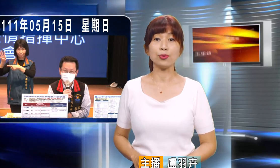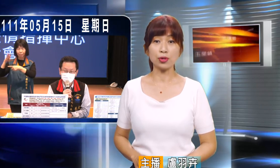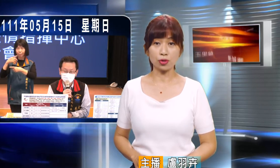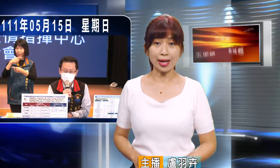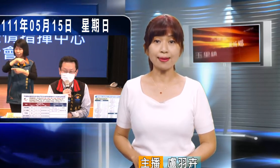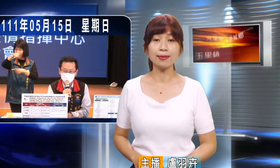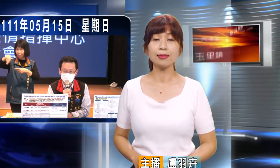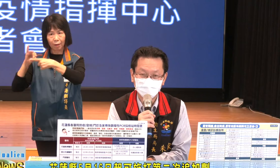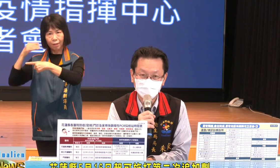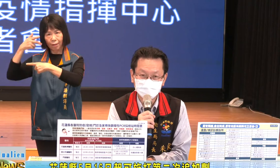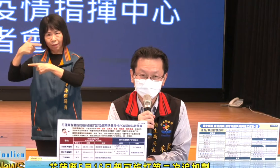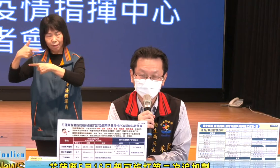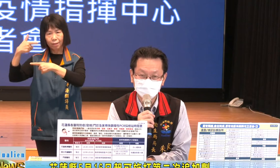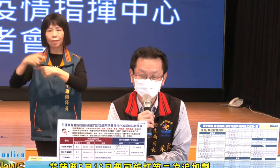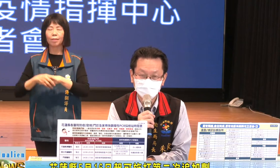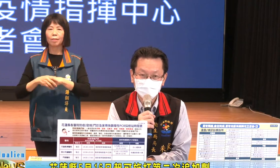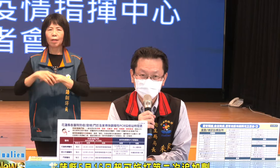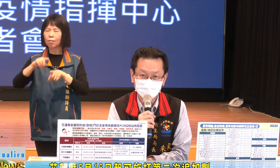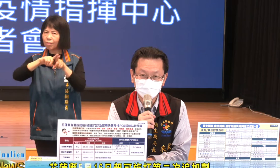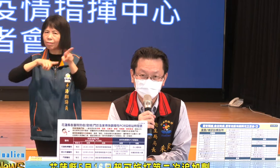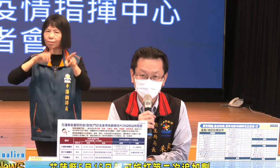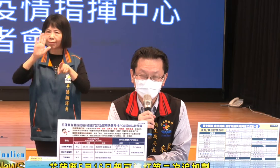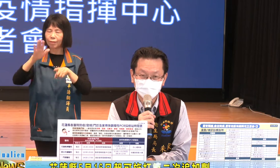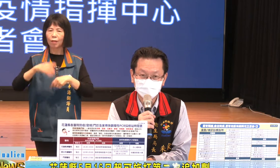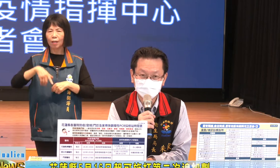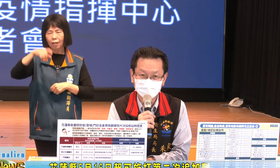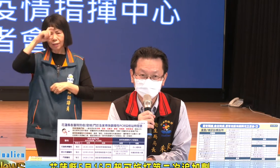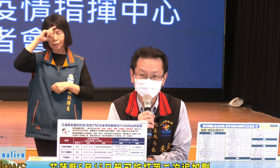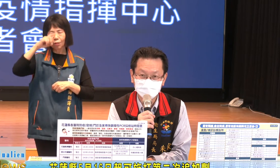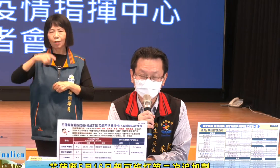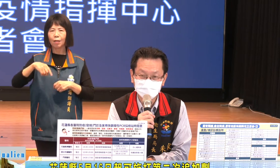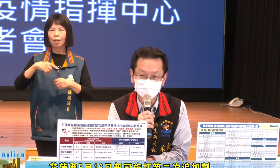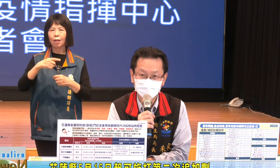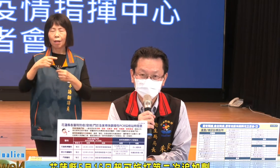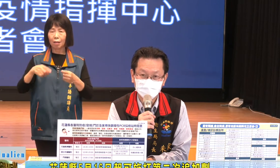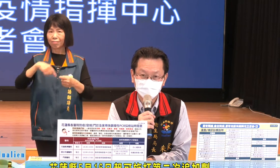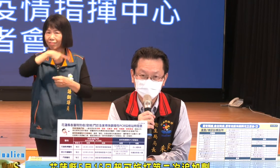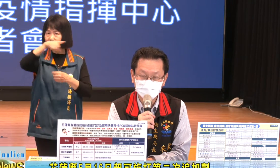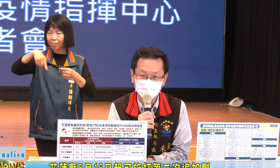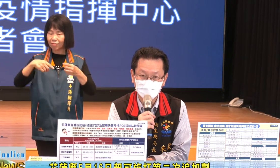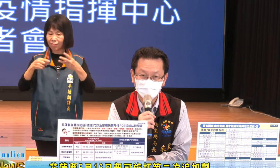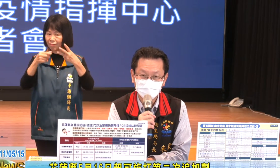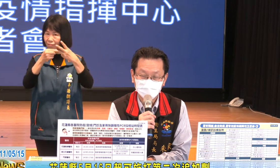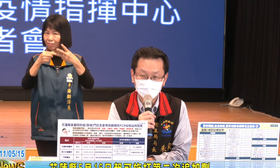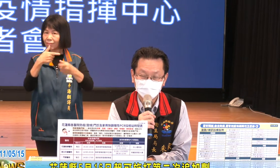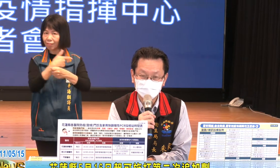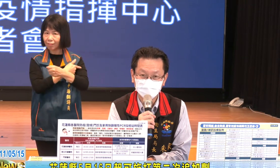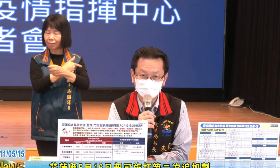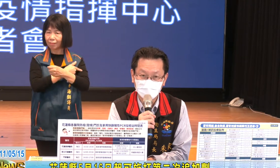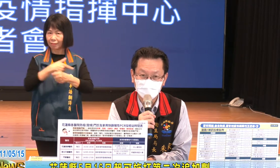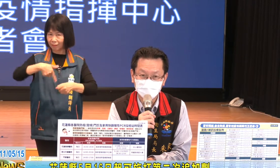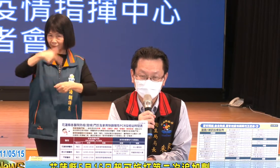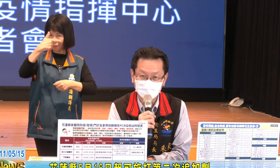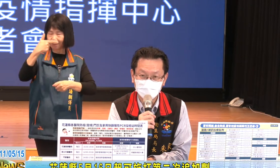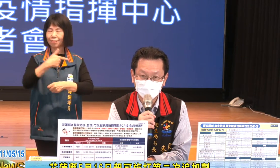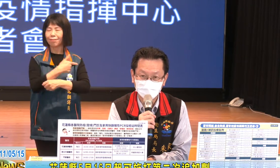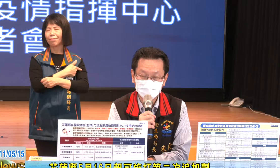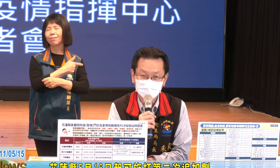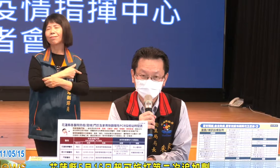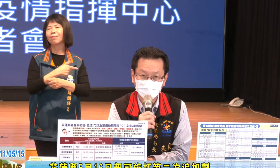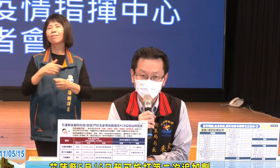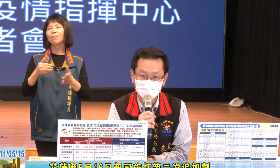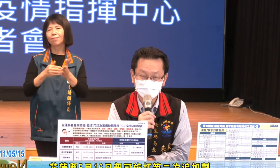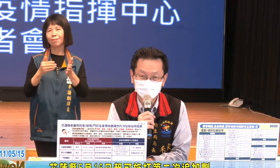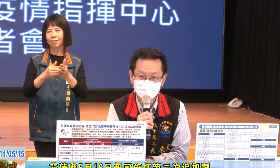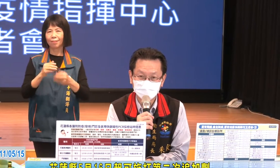來預約施打我們還是希望說能夠趕快把我們鄉親的第三劑疫苗能夠打好打滿